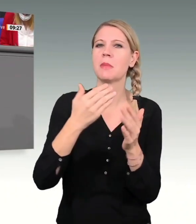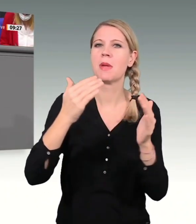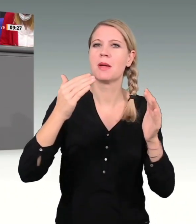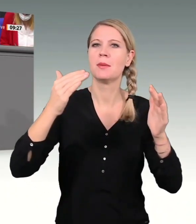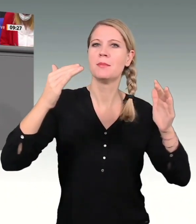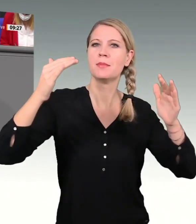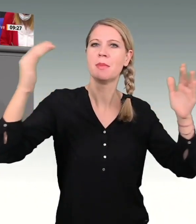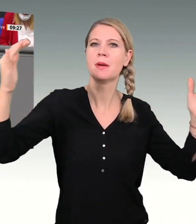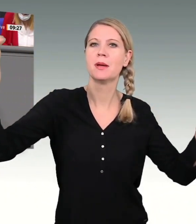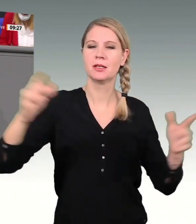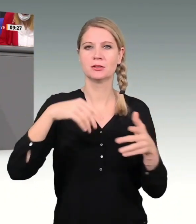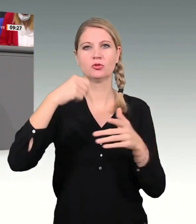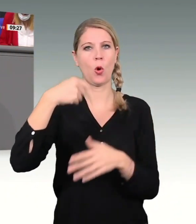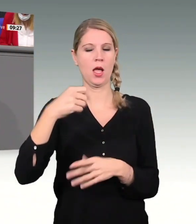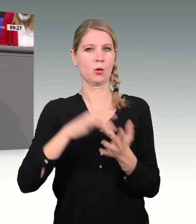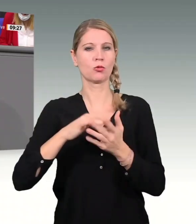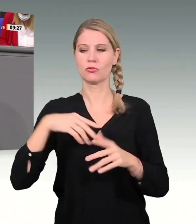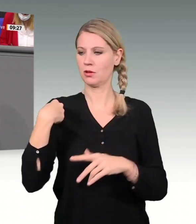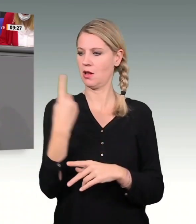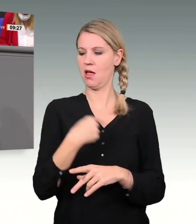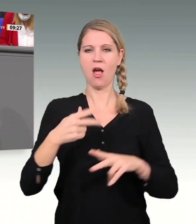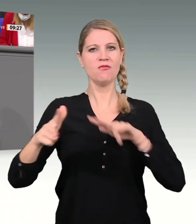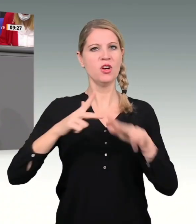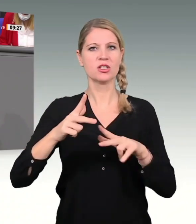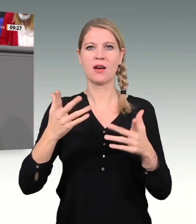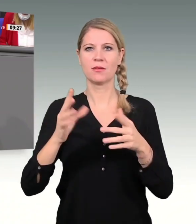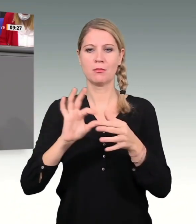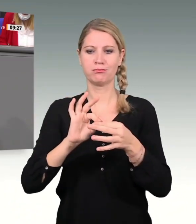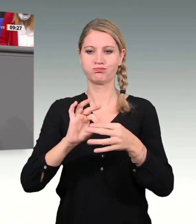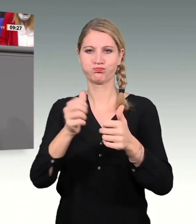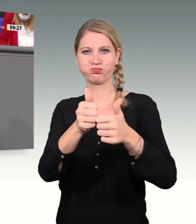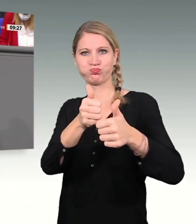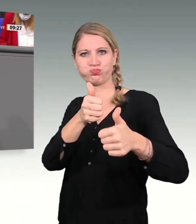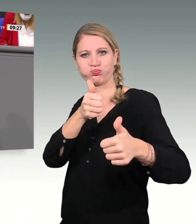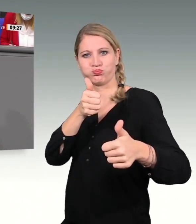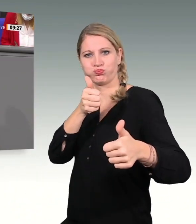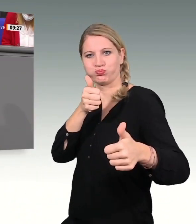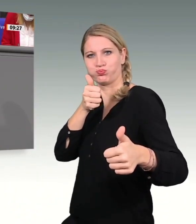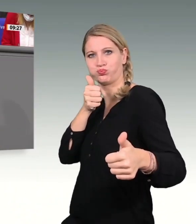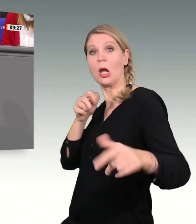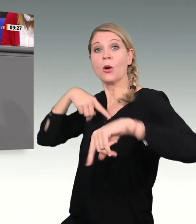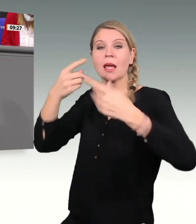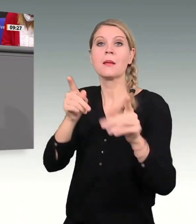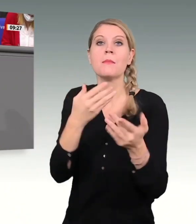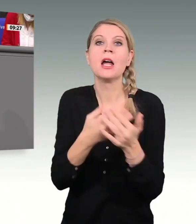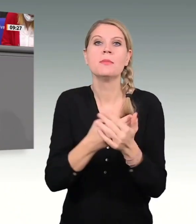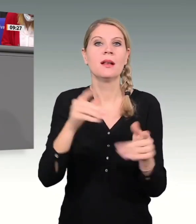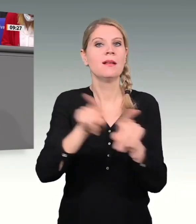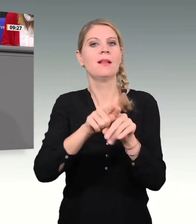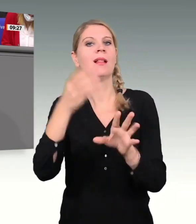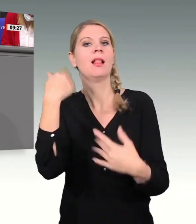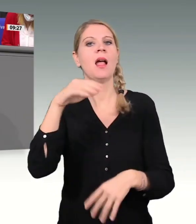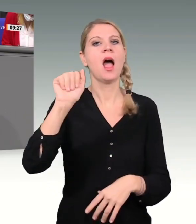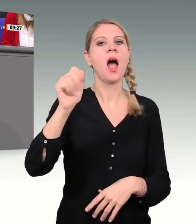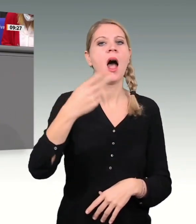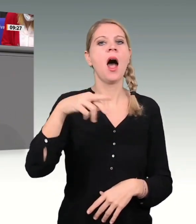abgehängt ist und weil Katastrophen wie die im Ahrtal Milliarden an Schäden mit sich bringen. Diese Krise ist nicht beendet. Sie stellt uns für